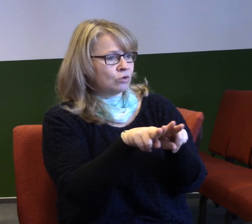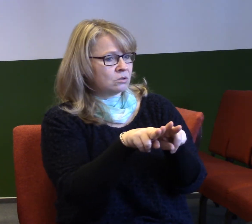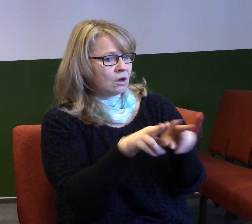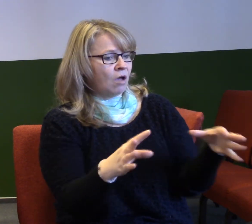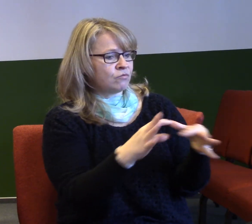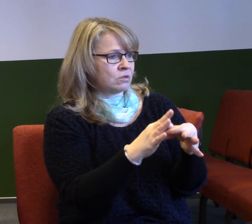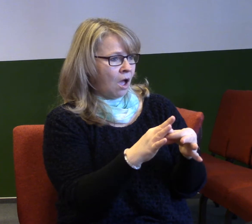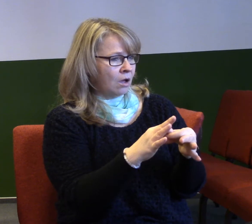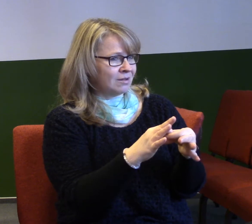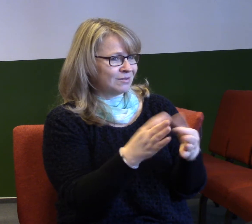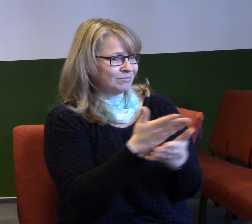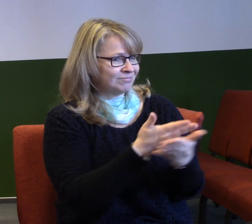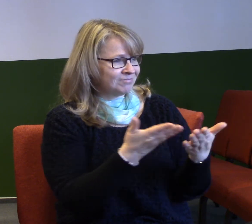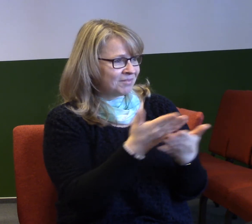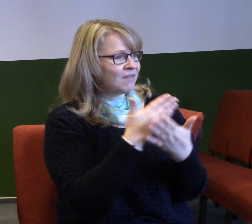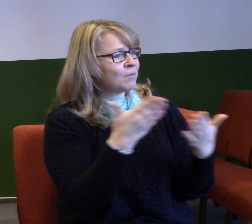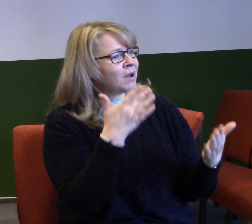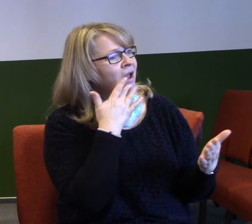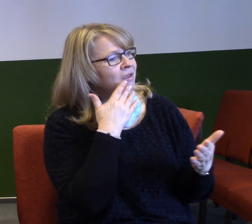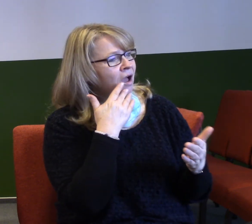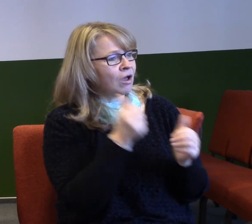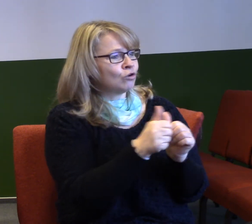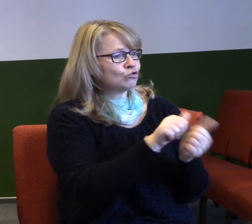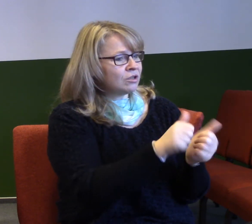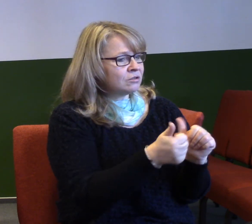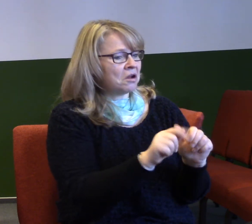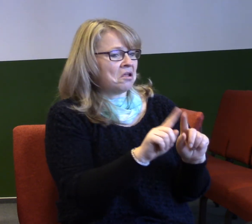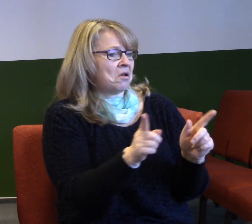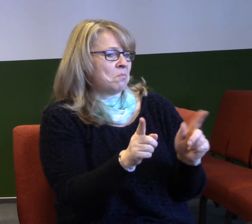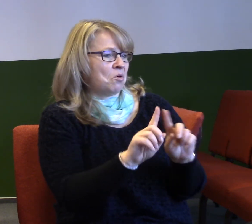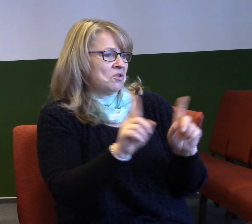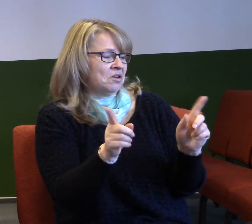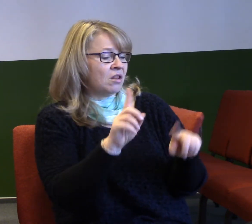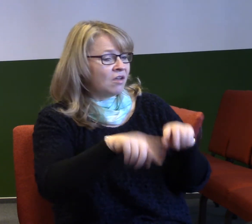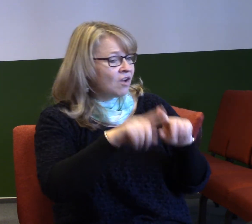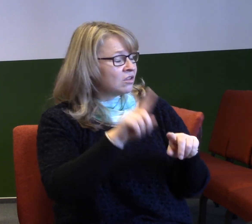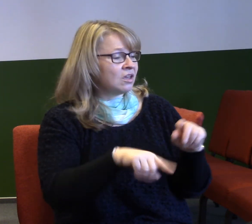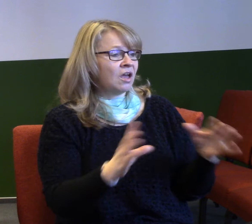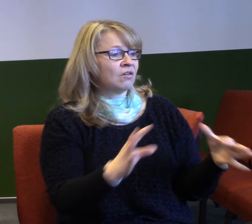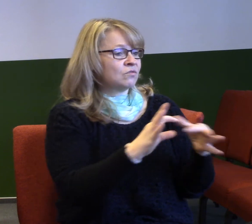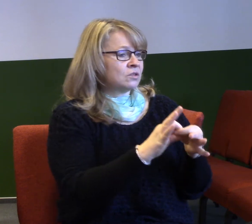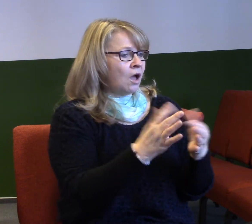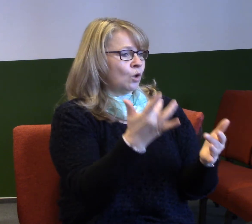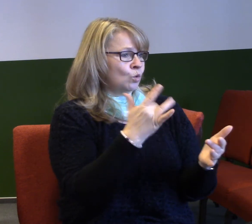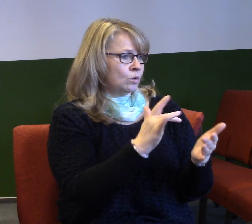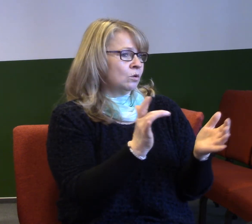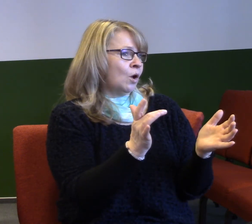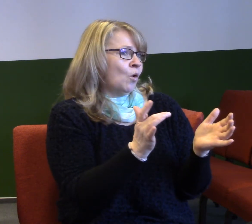Vztahy prostě, to je jedno, jestli jste křesťané nebo nejste křesťané. Vztahy se nás dotýkají. Vztahy, které jsou v rodině,